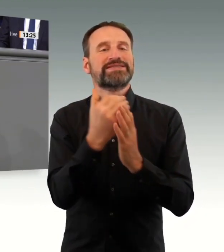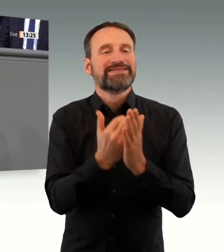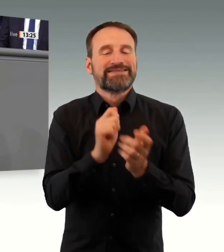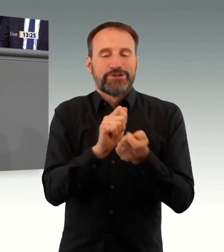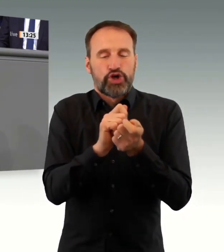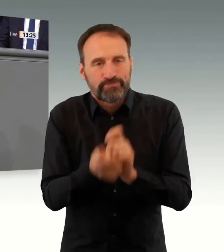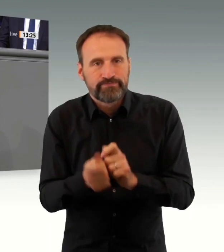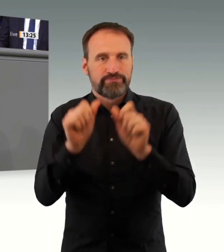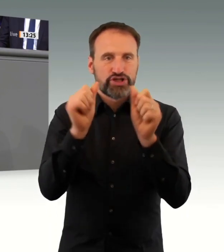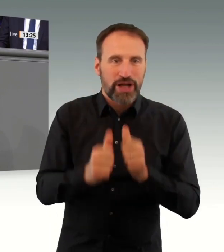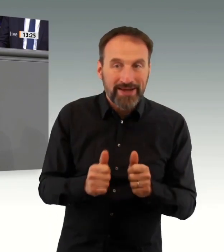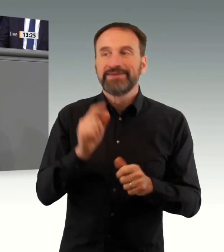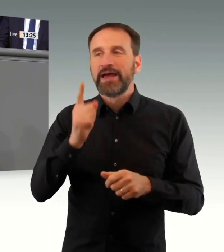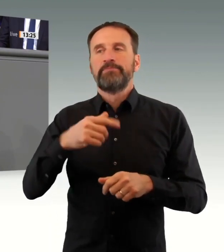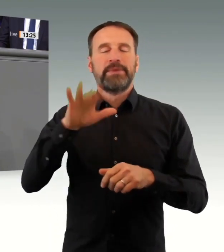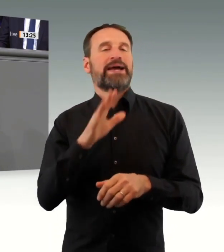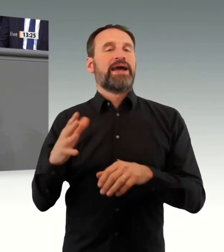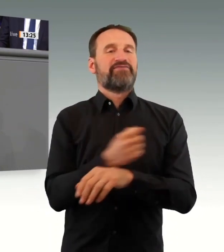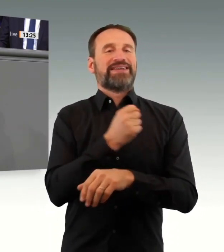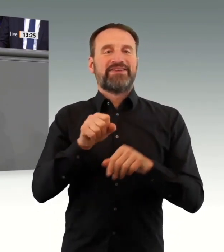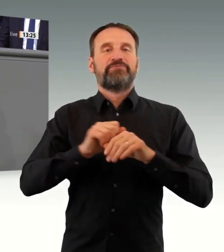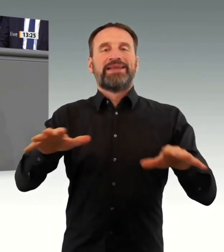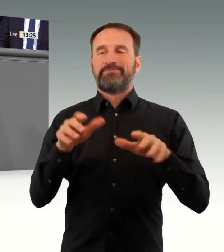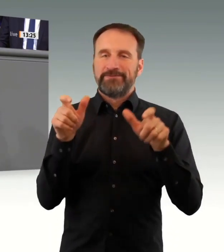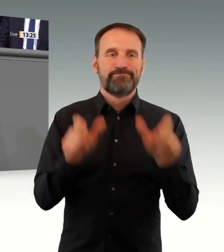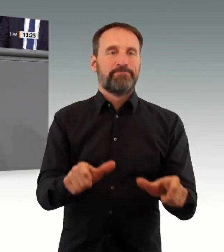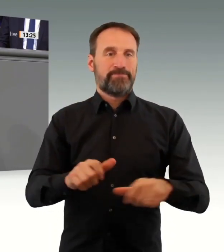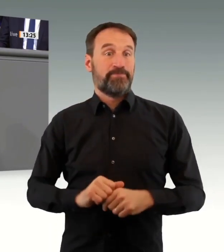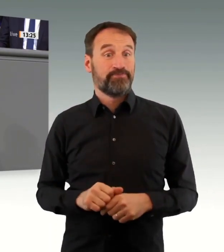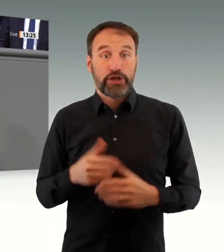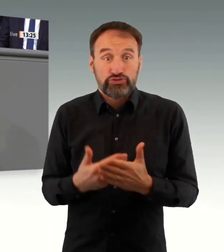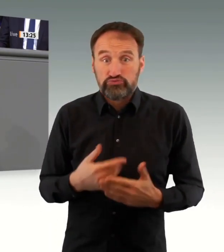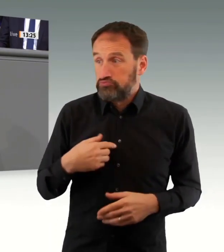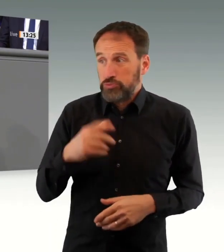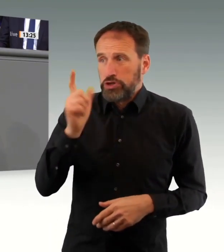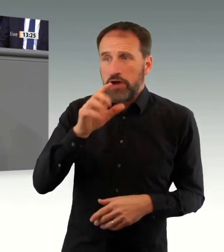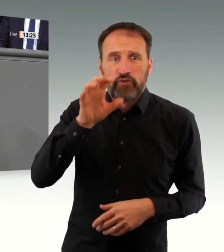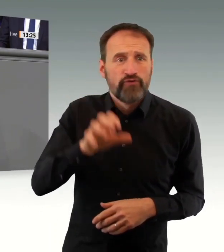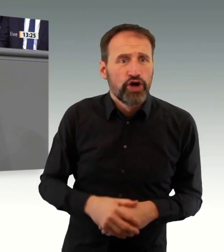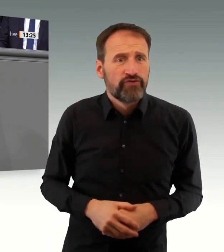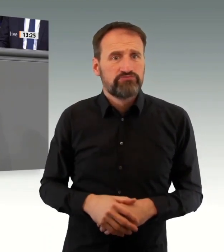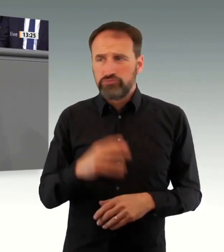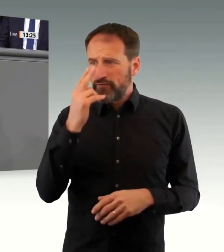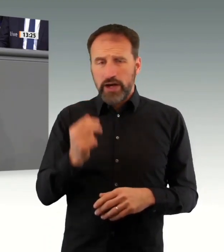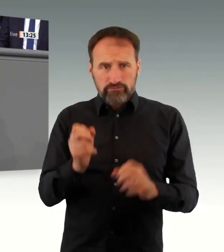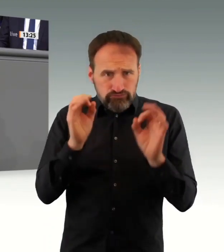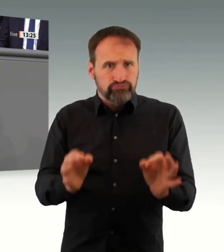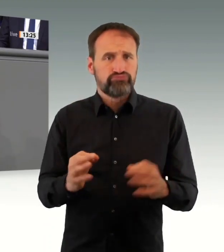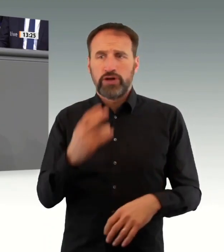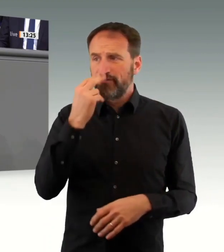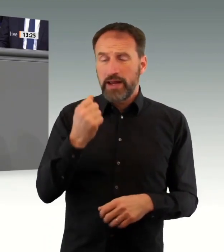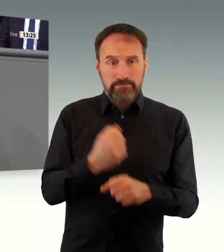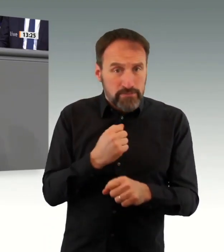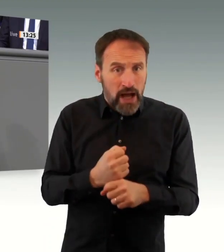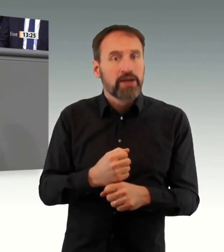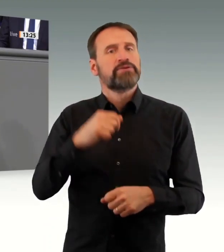öffentlichen Druck und auch auf den massiven Druck, den wir hier aus dem Parlament als CDU-CSU-Fraktion Ihnen gemacht haben, dass Sie erst dann erkannt haben, dass Sie handeln müssen.